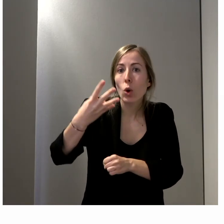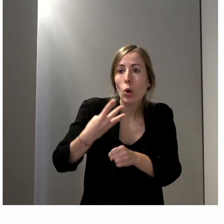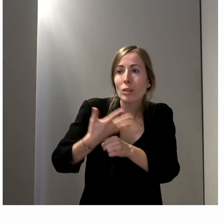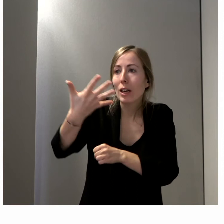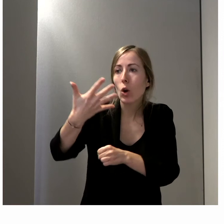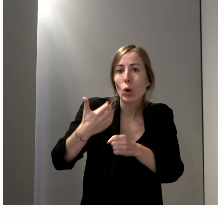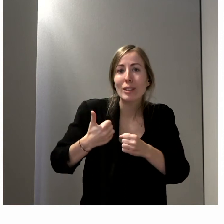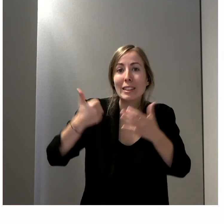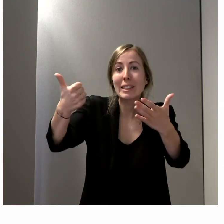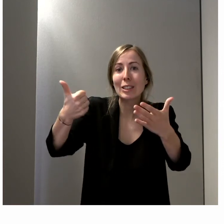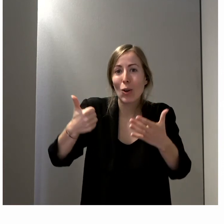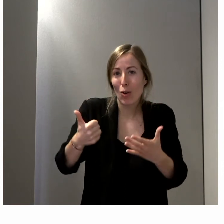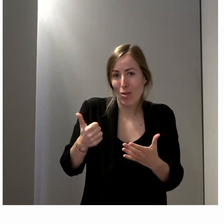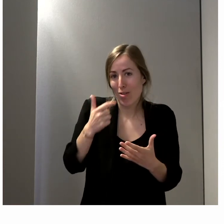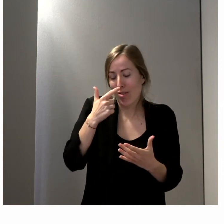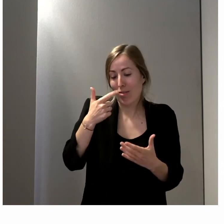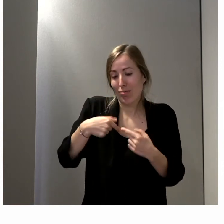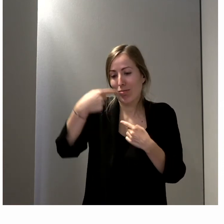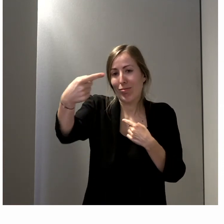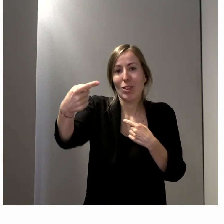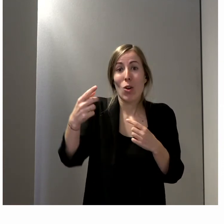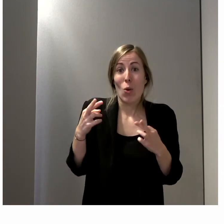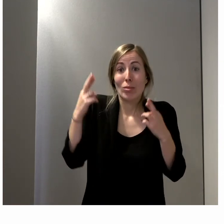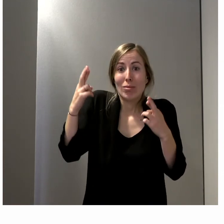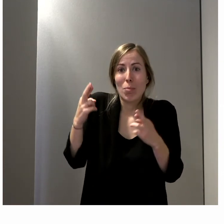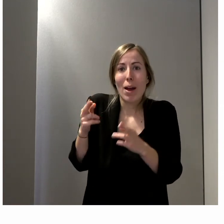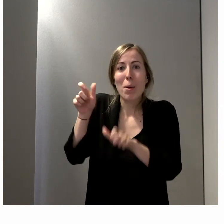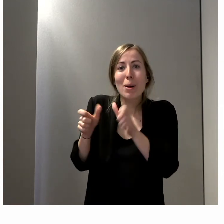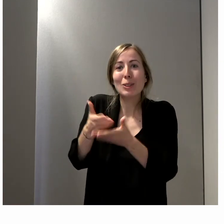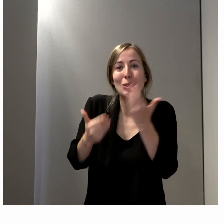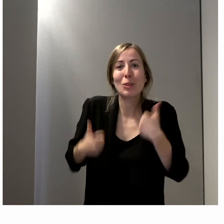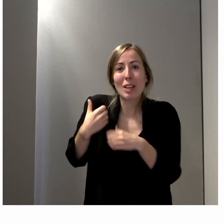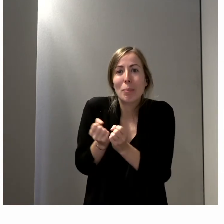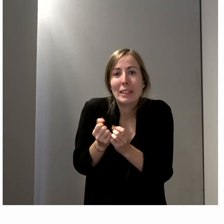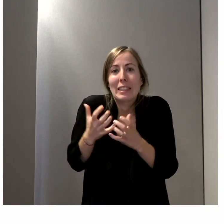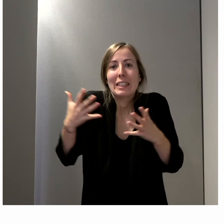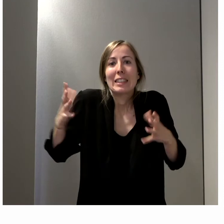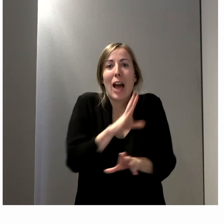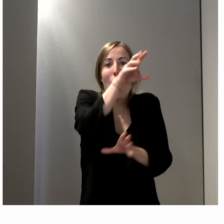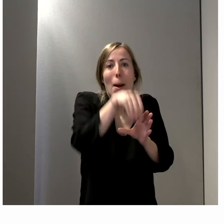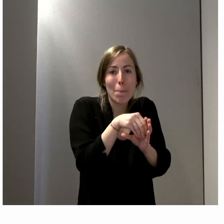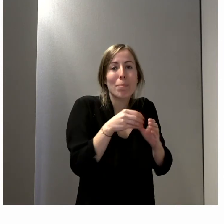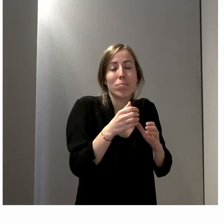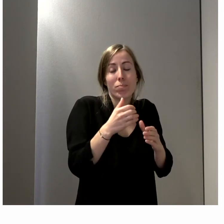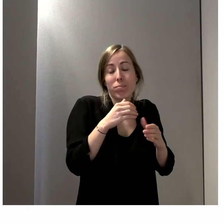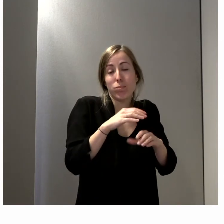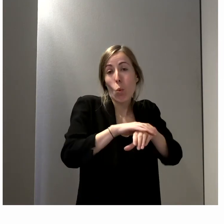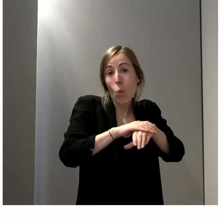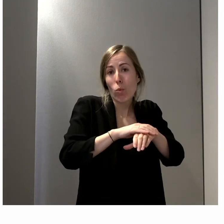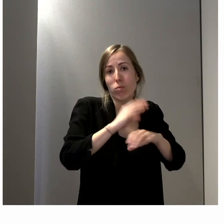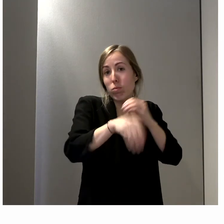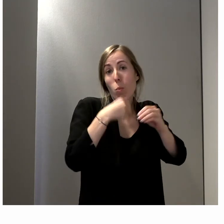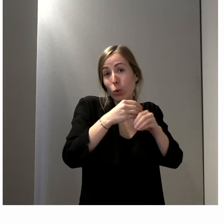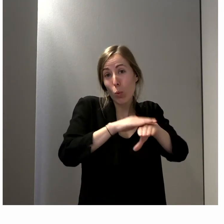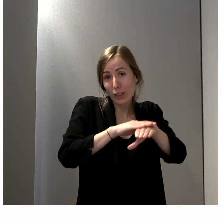tous les deux et bien plus encore davantage de personnes handicapées seront engagées dans les partis politiques, et bien là, dans ce cas-là, il faudra qu